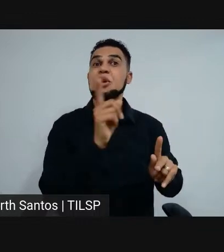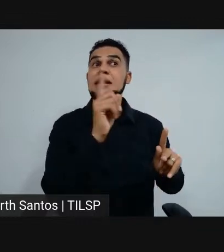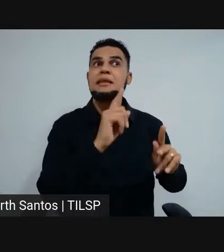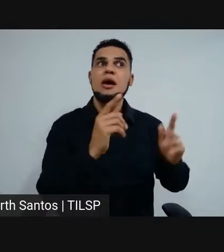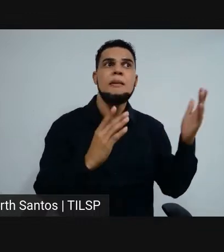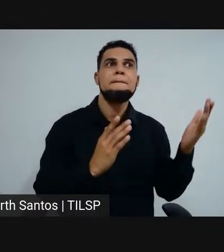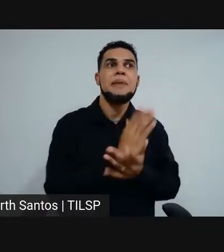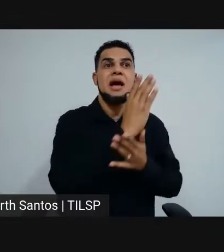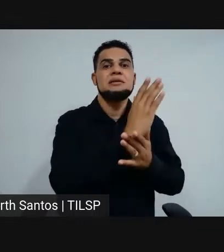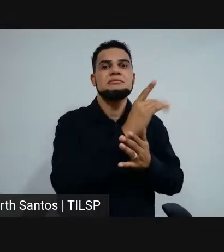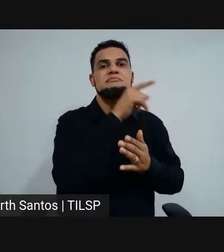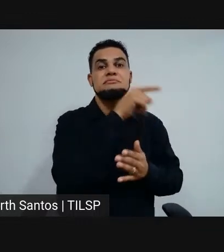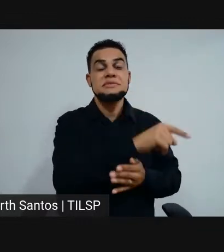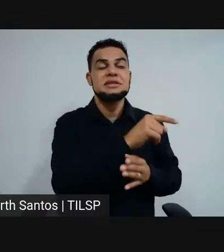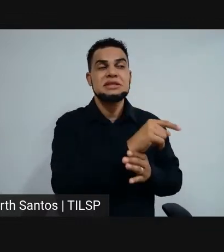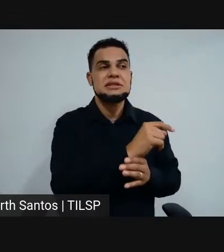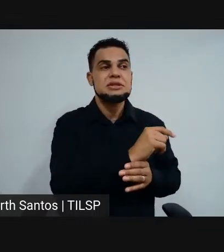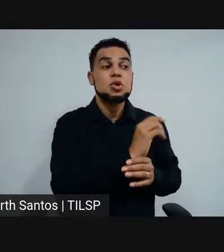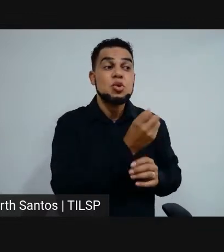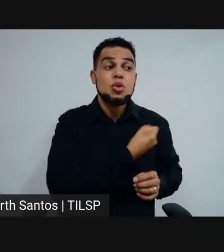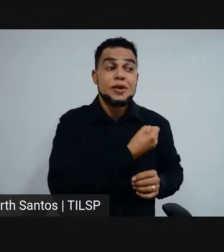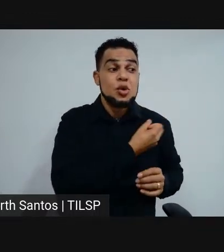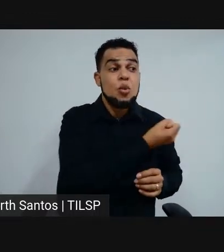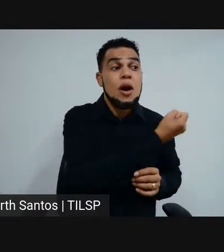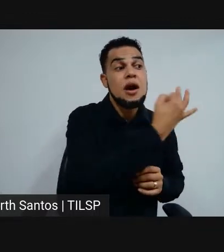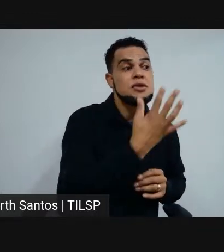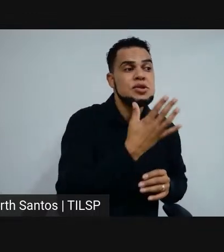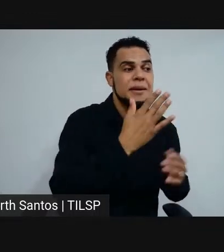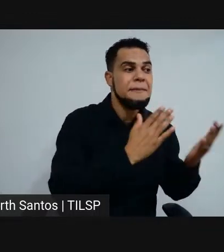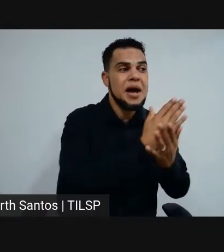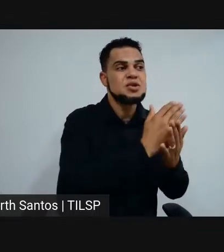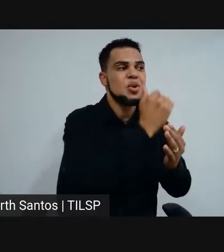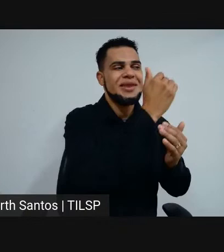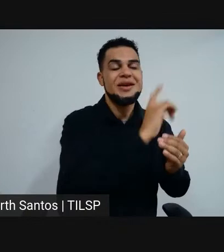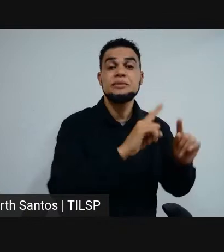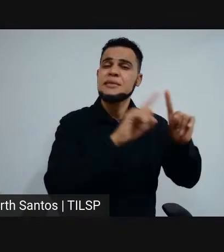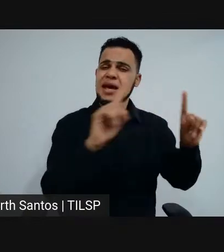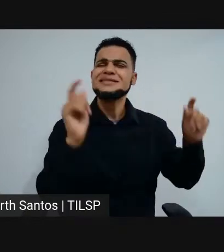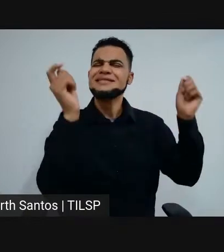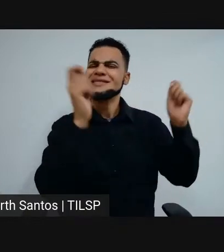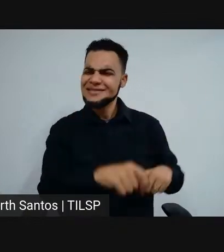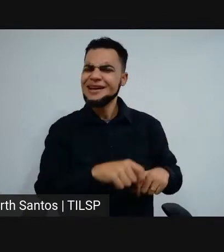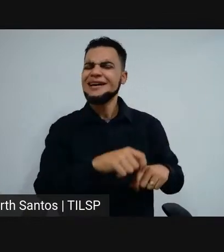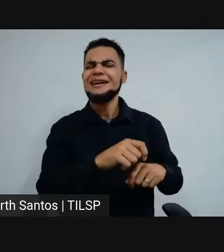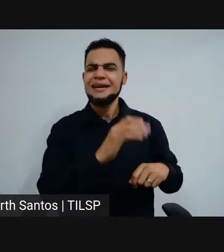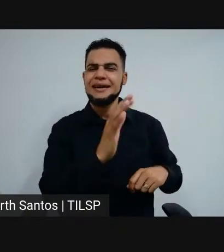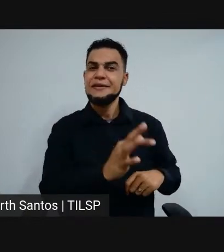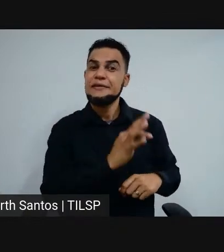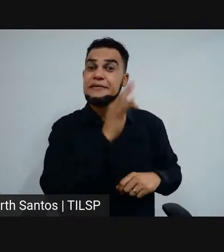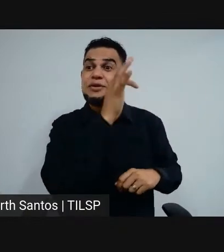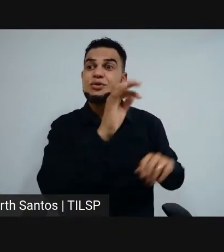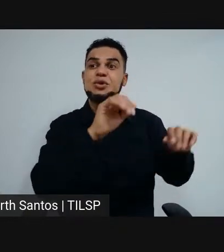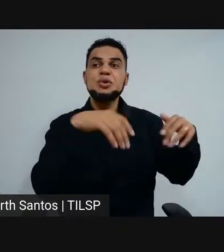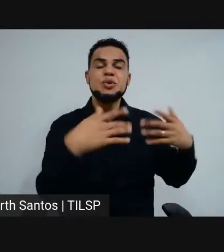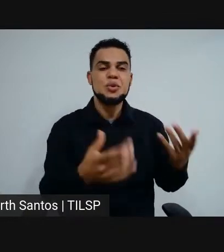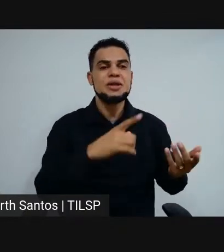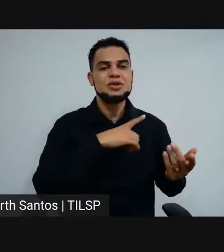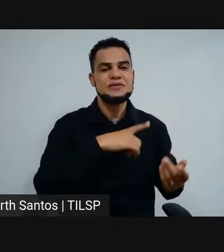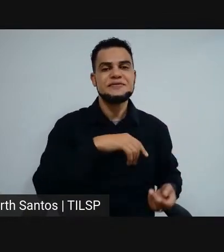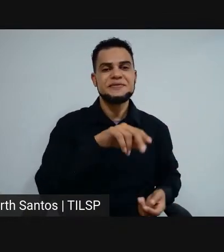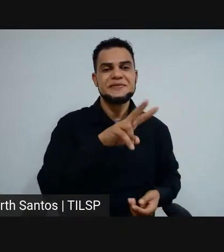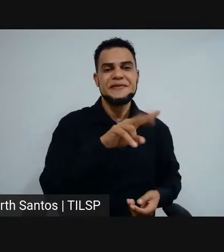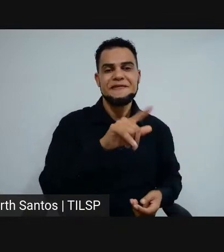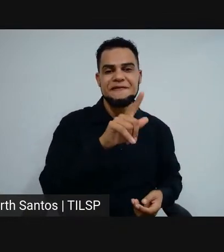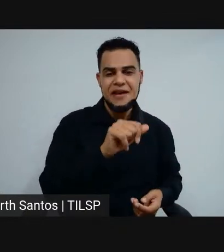dentro do número de vagas, mas que têm oportunidade de entrar para o IFMG assim que as vagas forem